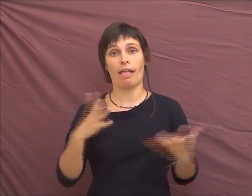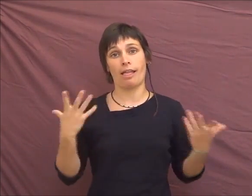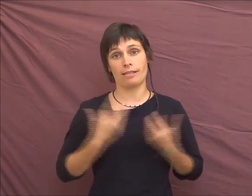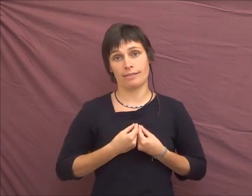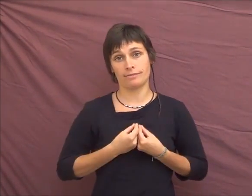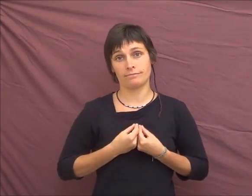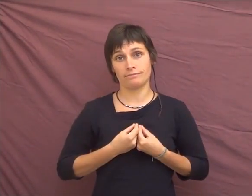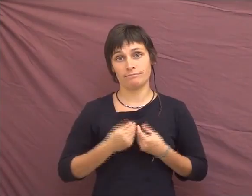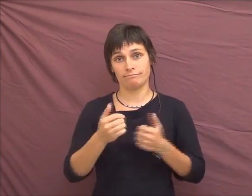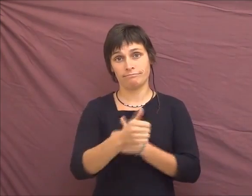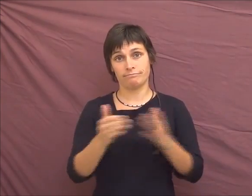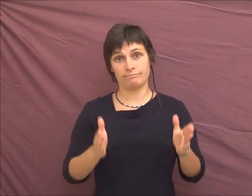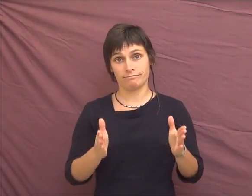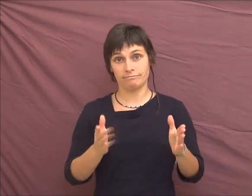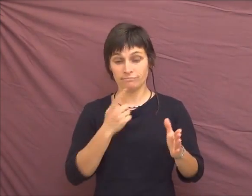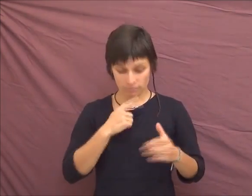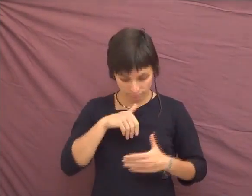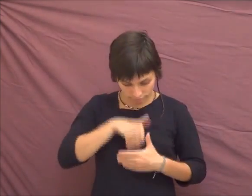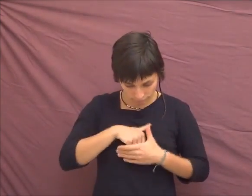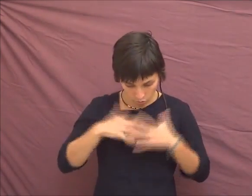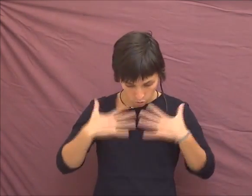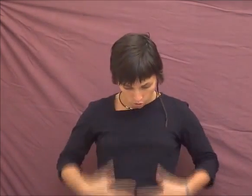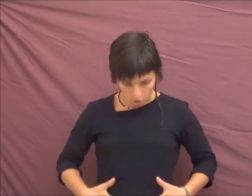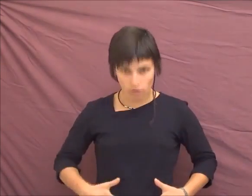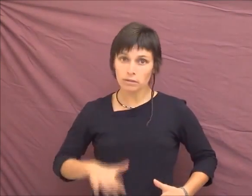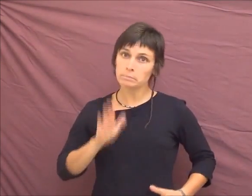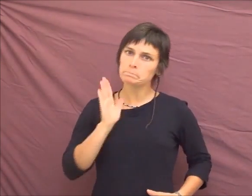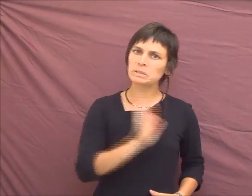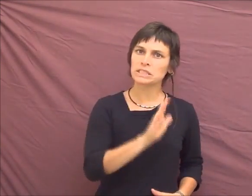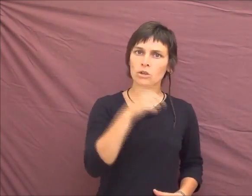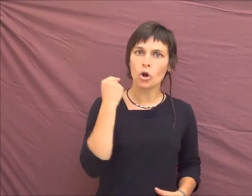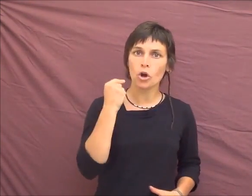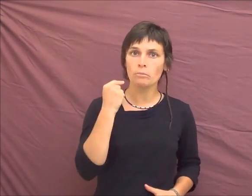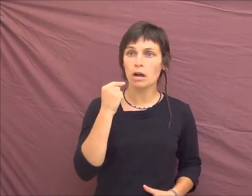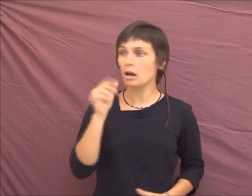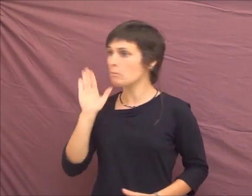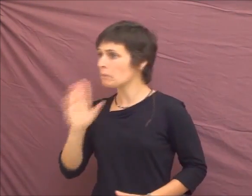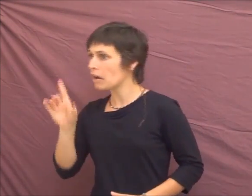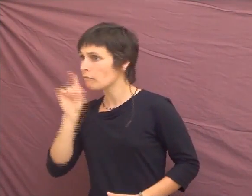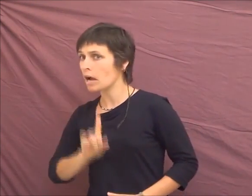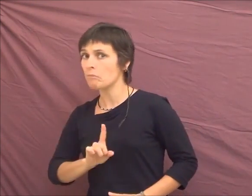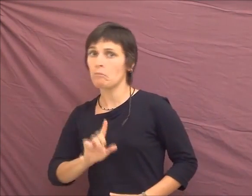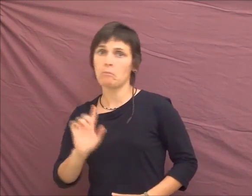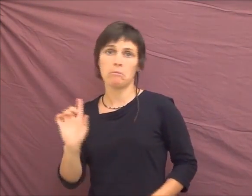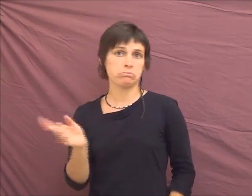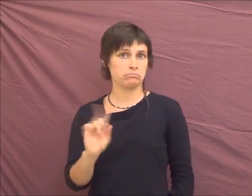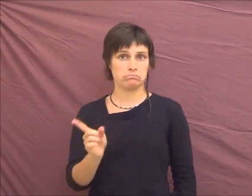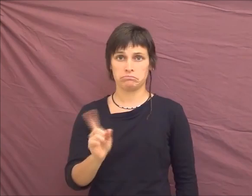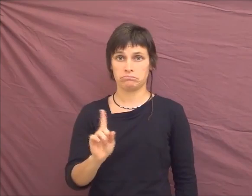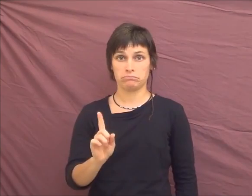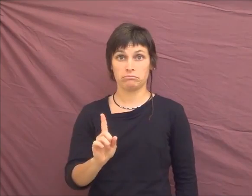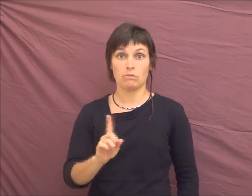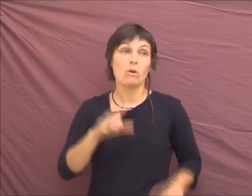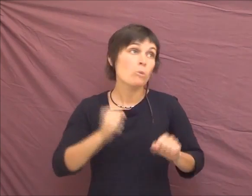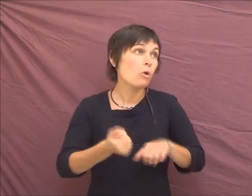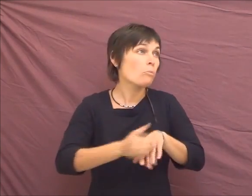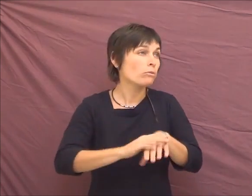Il y des hommes, il y a des femmes, et il y a des intersexes. C'est-à-dire qu'on a un corps qui n'est pas pleinement mâle, pas pleinement